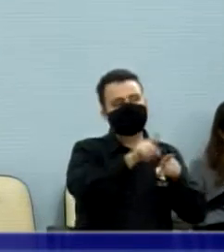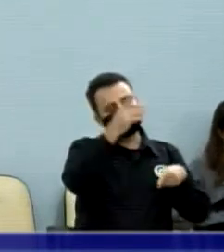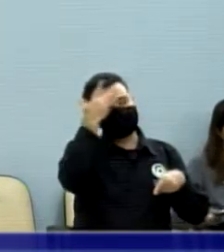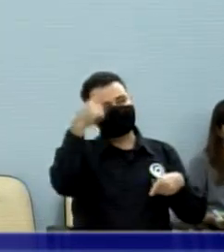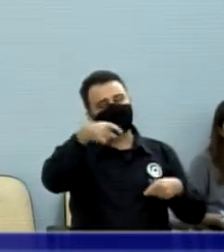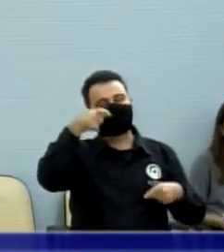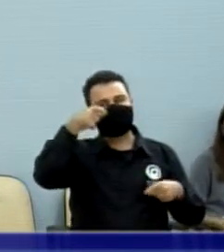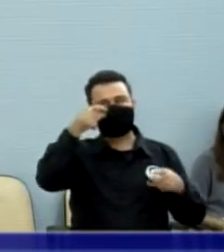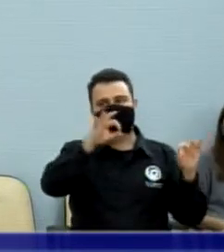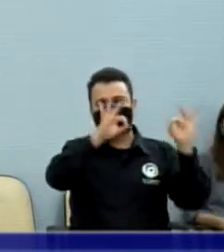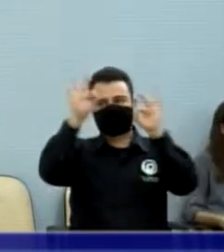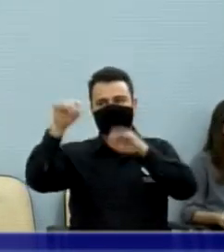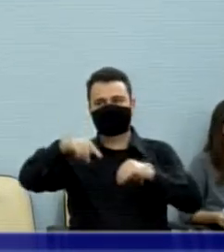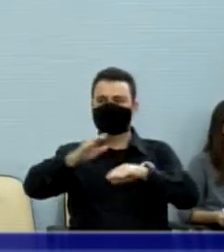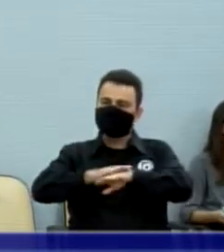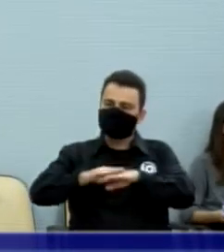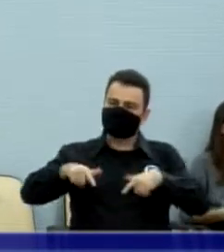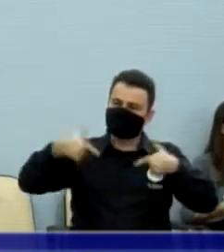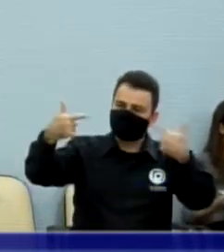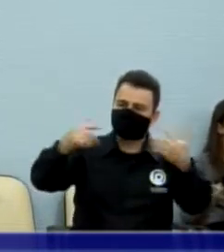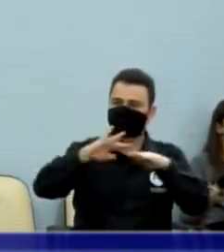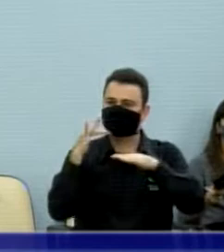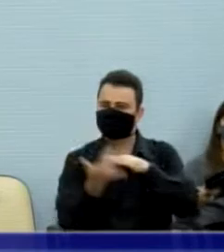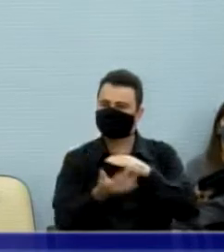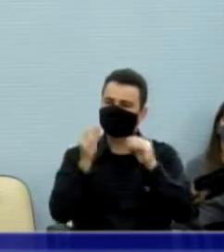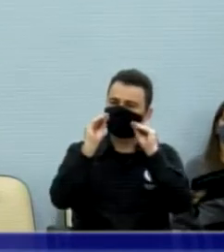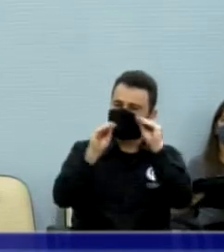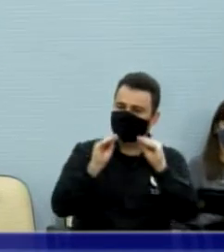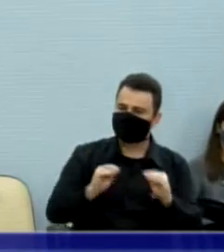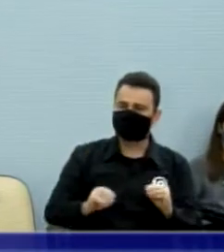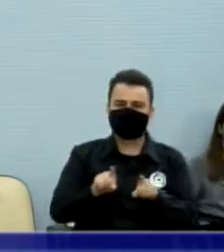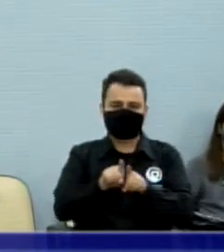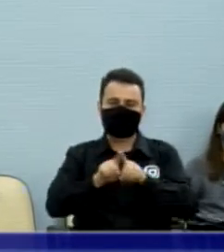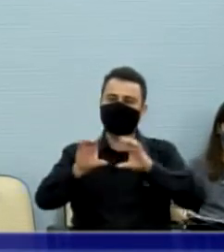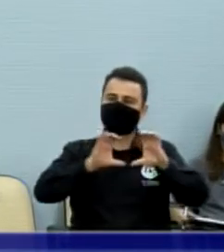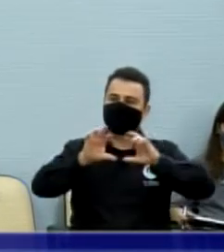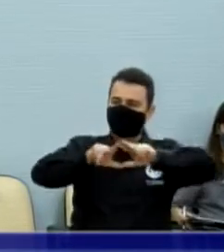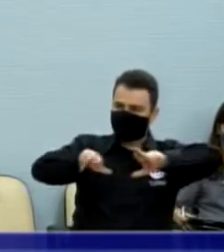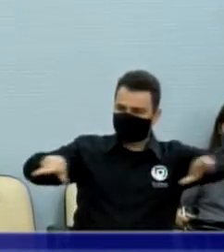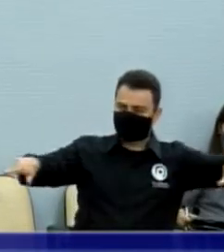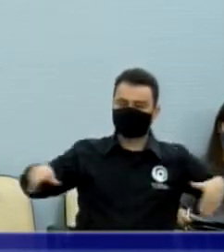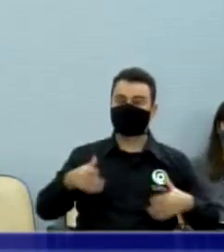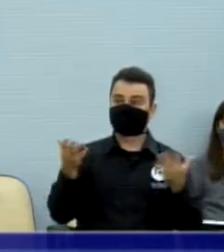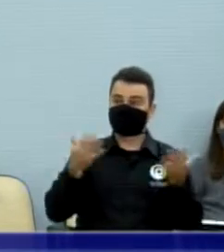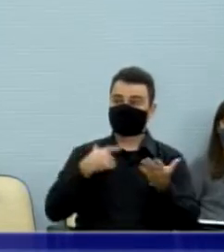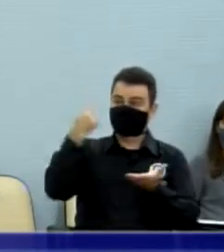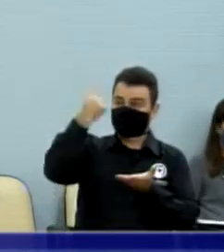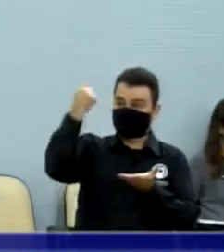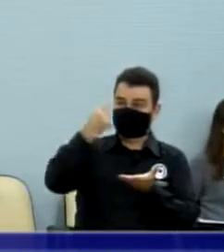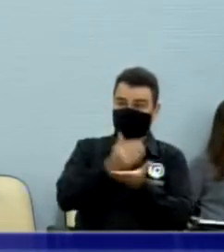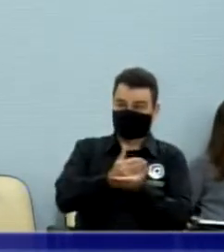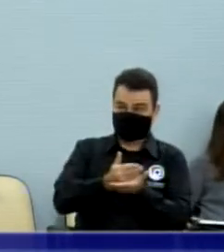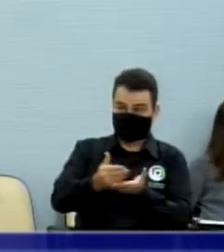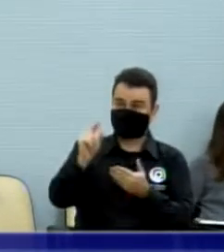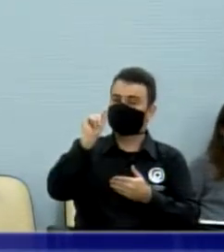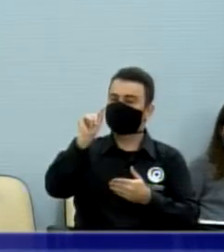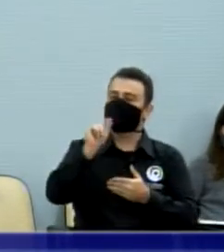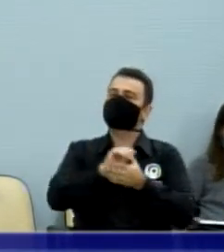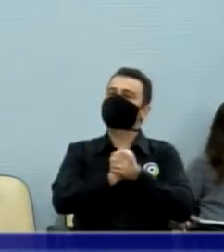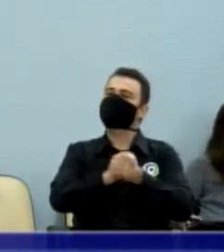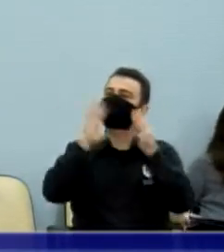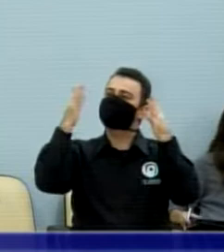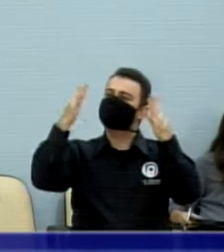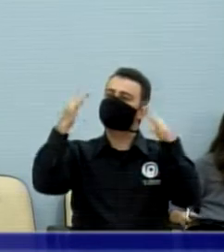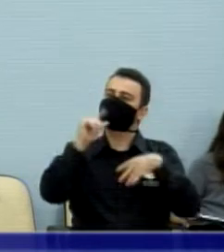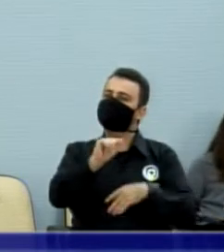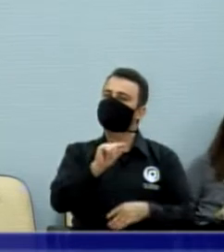acompanham o nosso trabalho pelas redes sociais e pelos demais meios de comunicação. Vou iniciar parabenizando e cumprimentando o